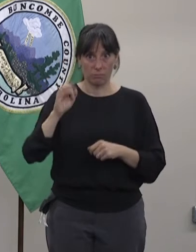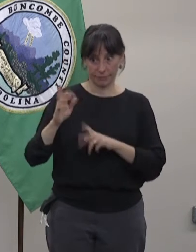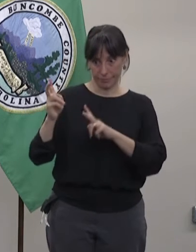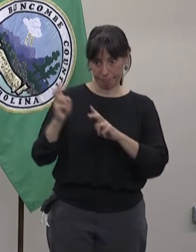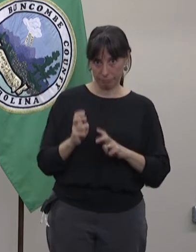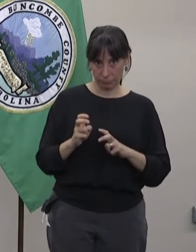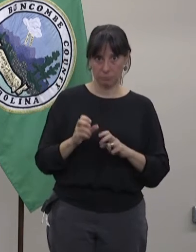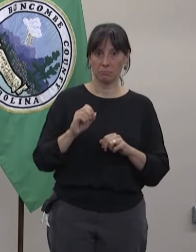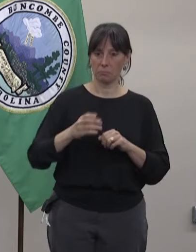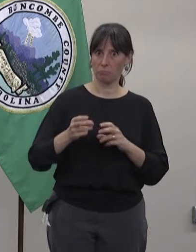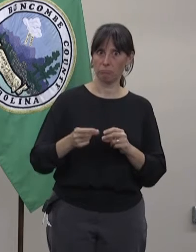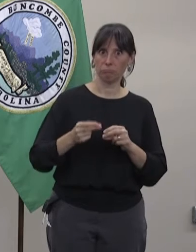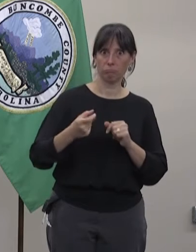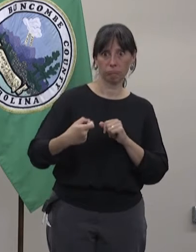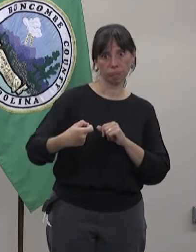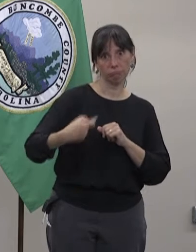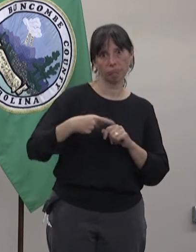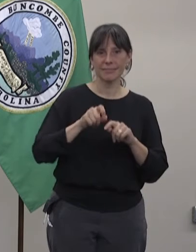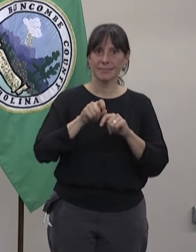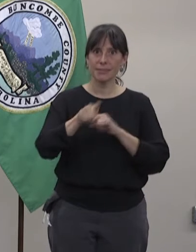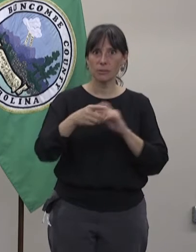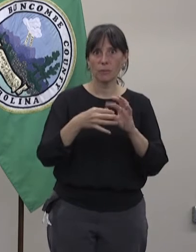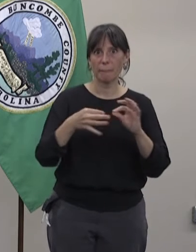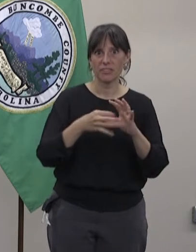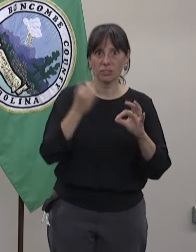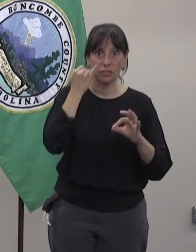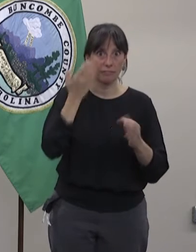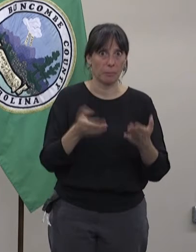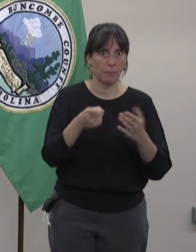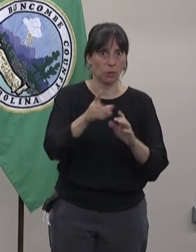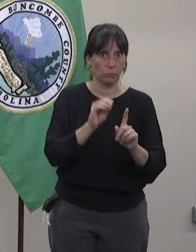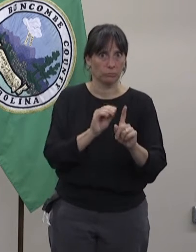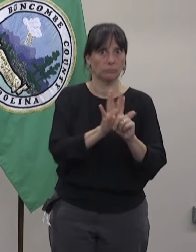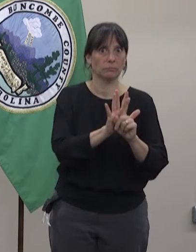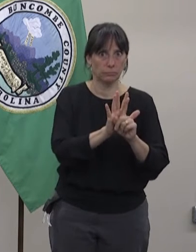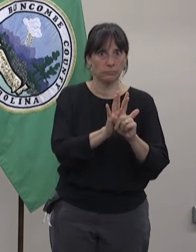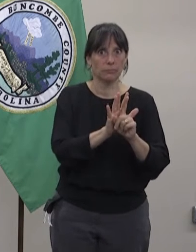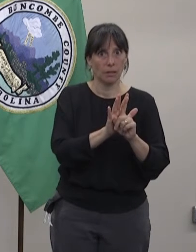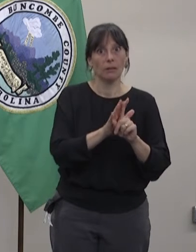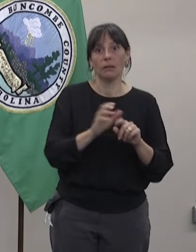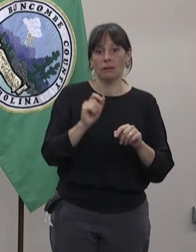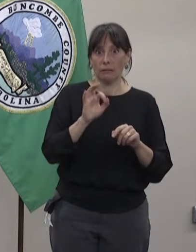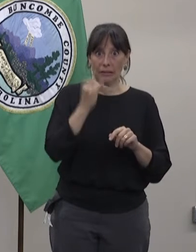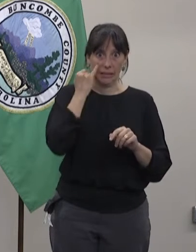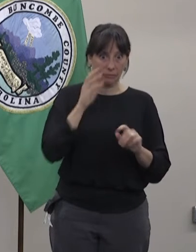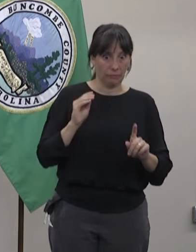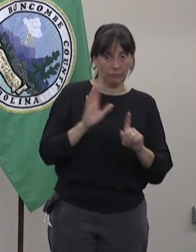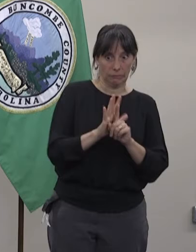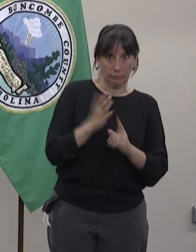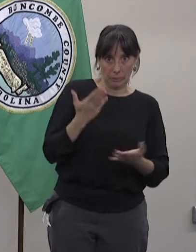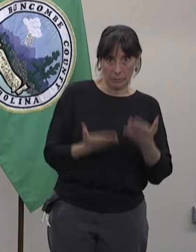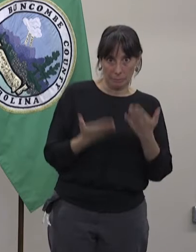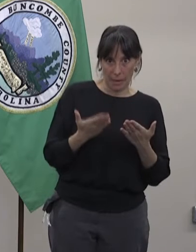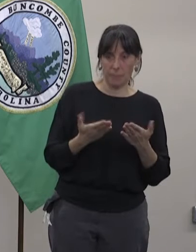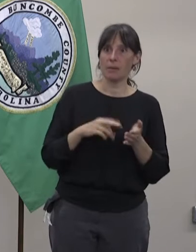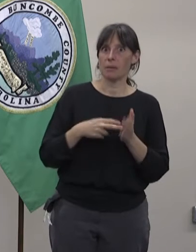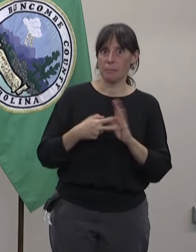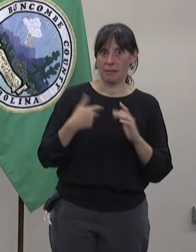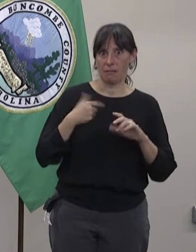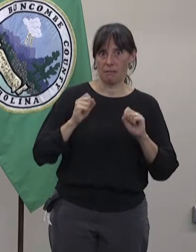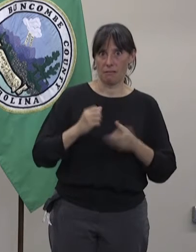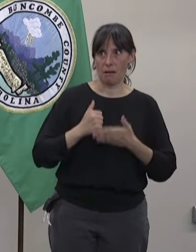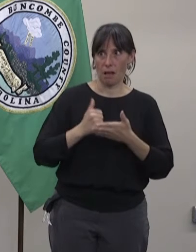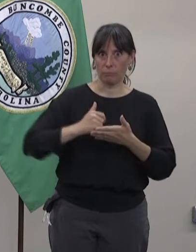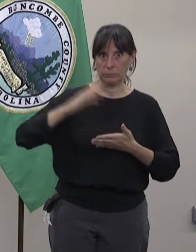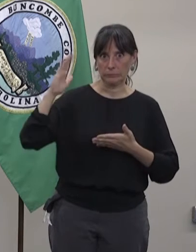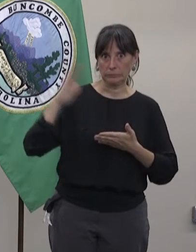y esa aplicación te notifica si has estado expuesto al COVID-19. Y así hace que